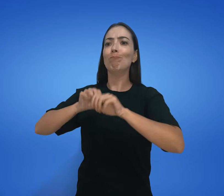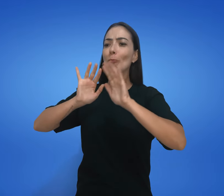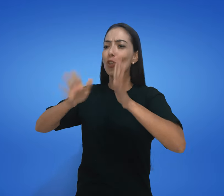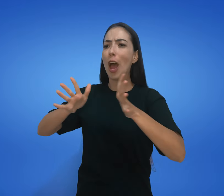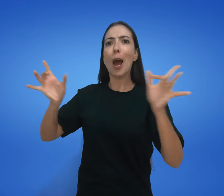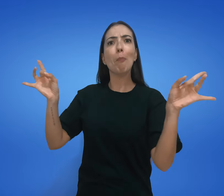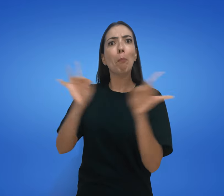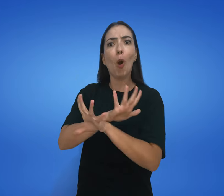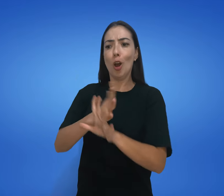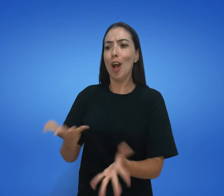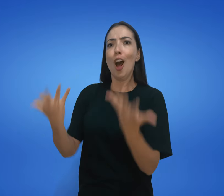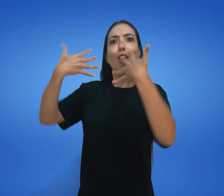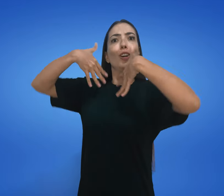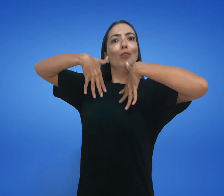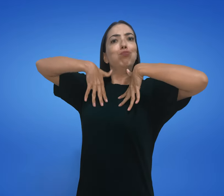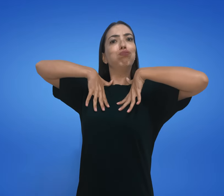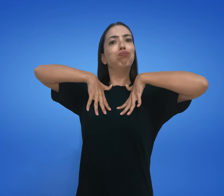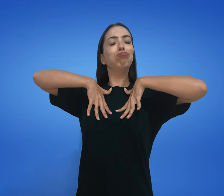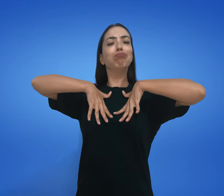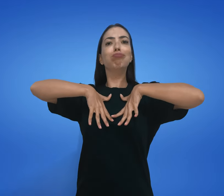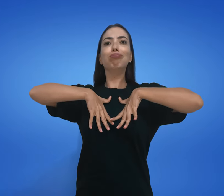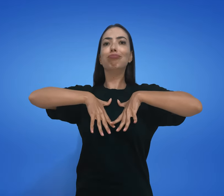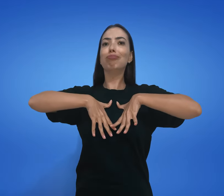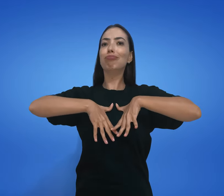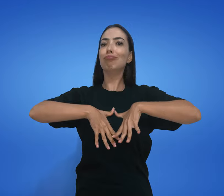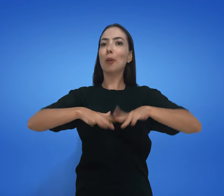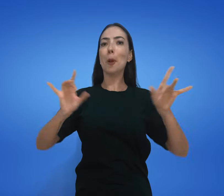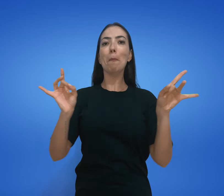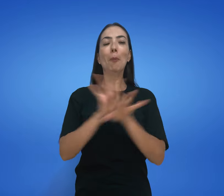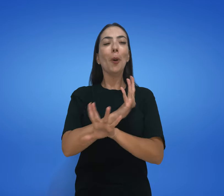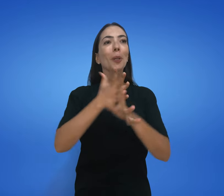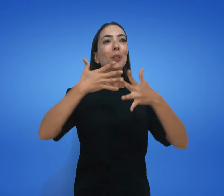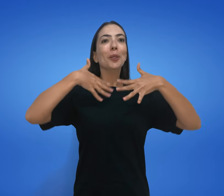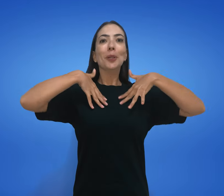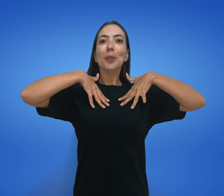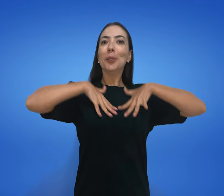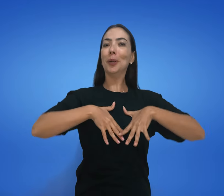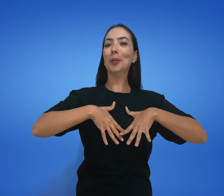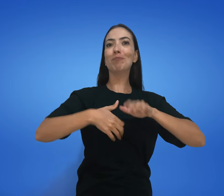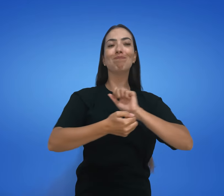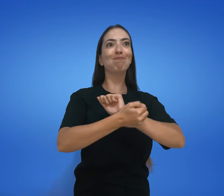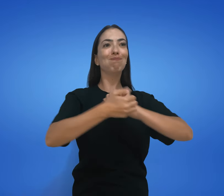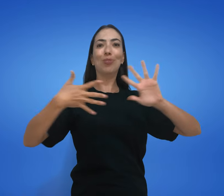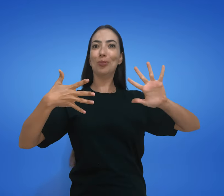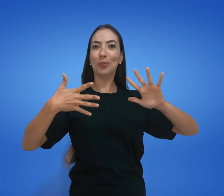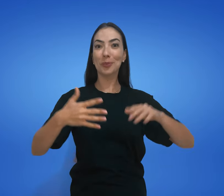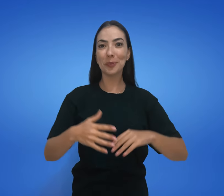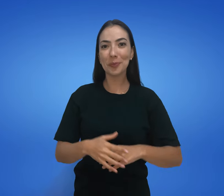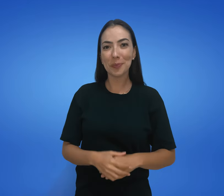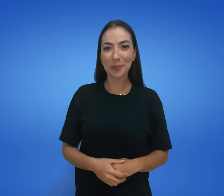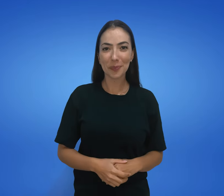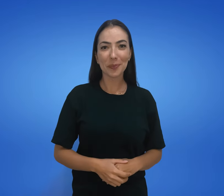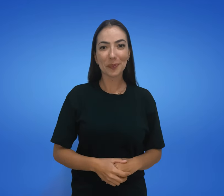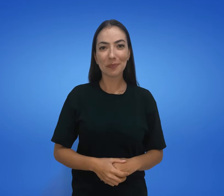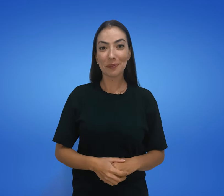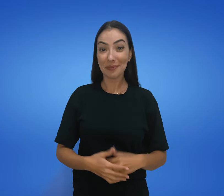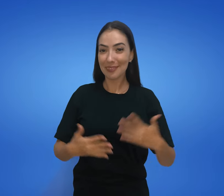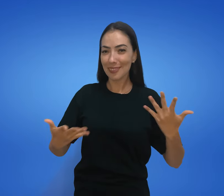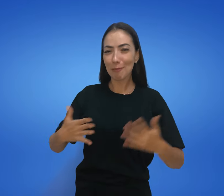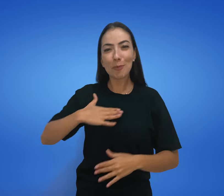E então, a sinalização vai se tornar muito mais fluida e muito mais confortável para você. Você